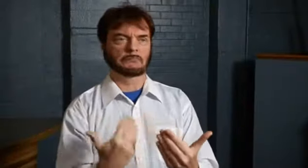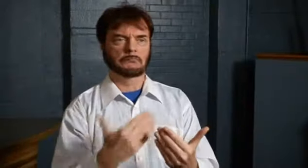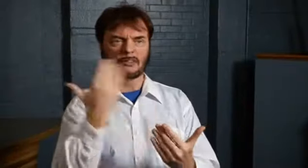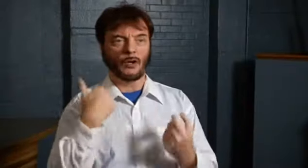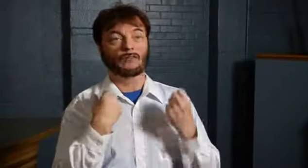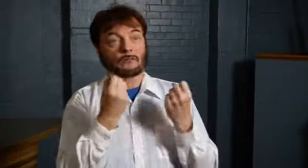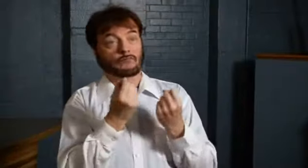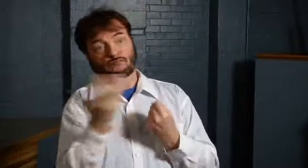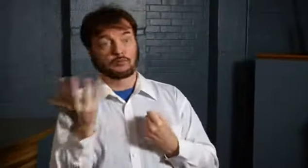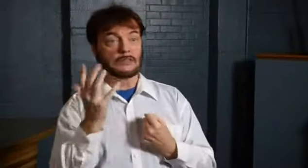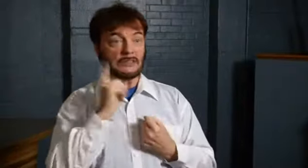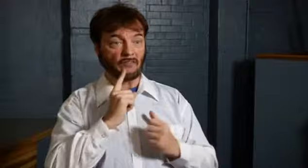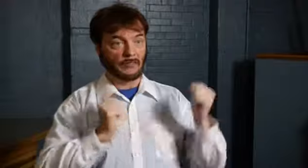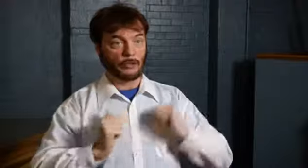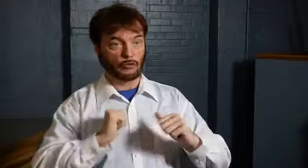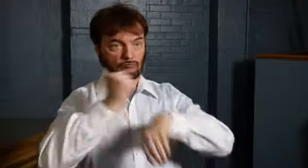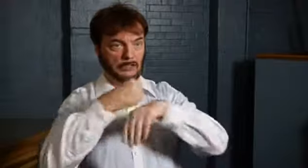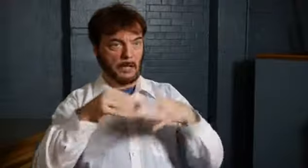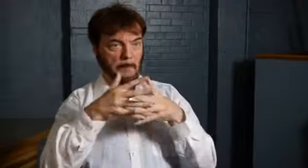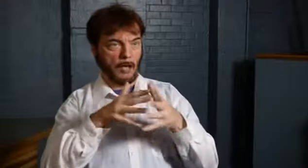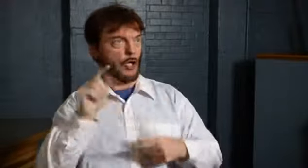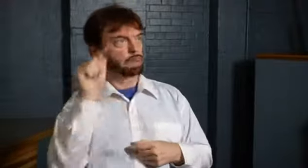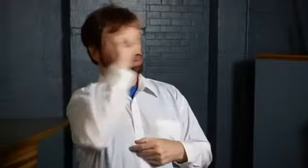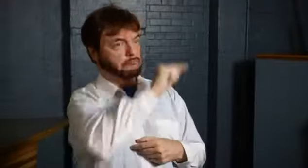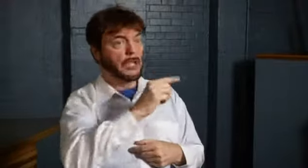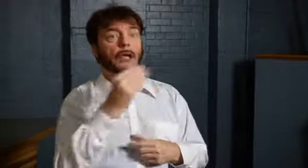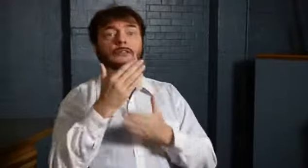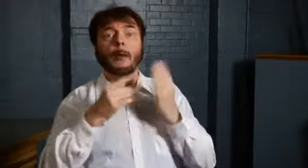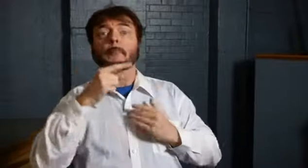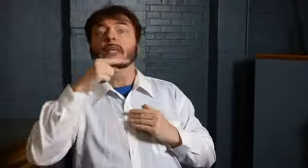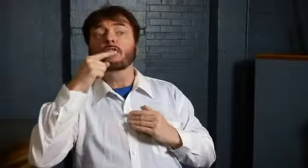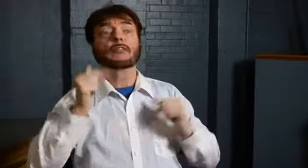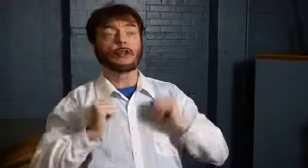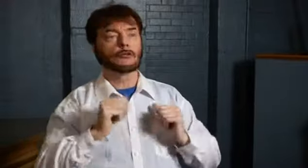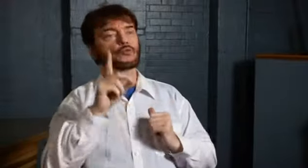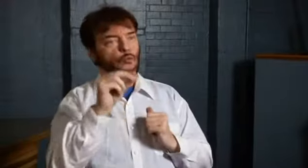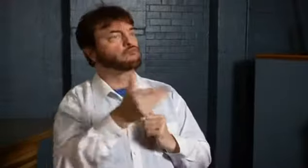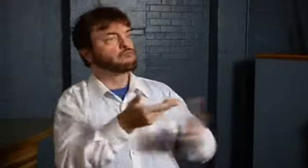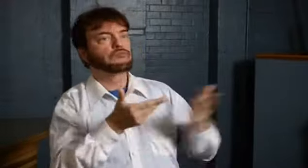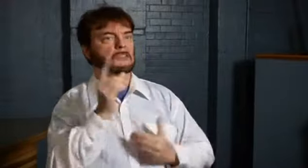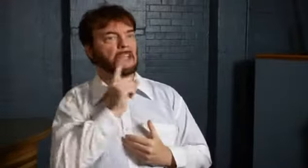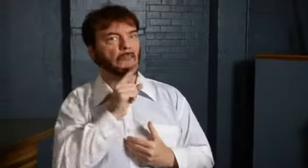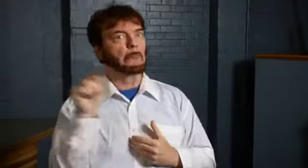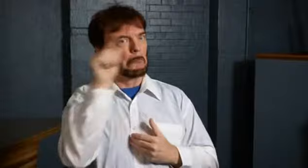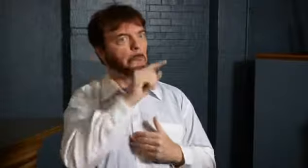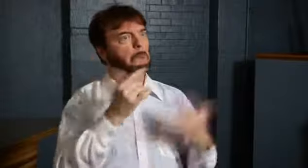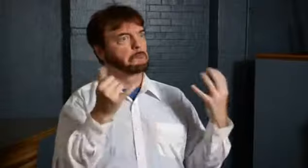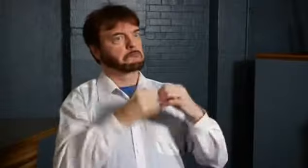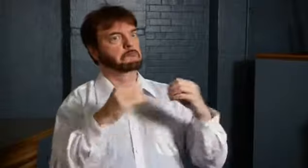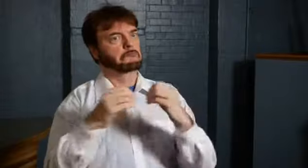«Раньше мне как актёру было проще. Сегодня всё меньше театров для глухих. А раньше меня нанимали даже обычные театральные компании. И были возможности